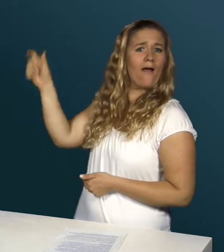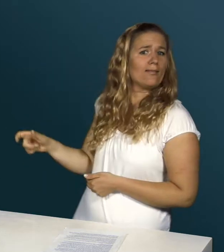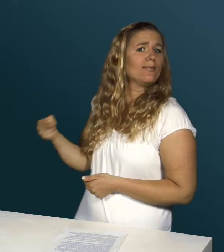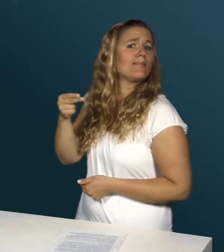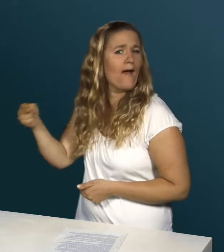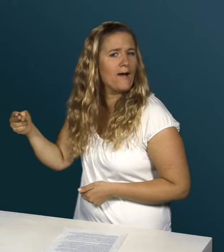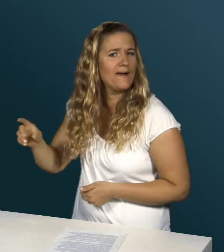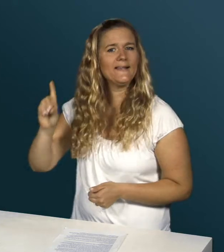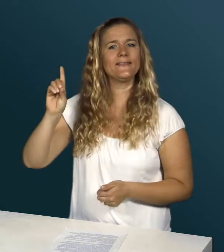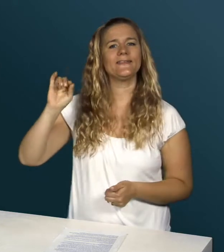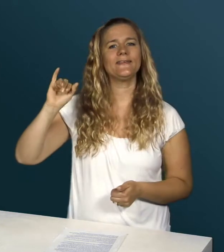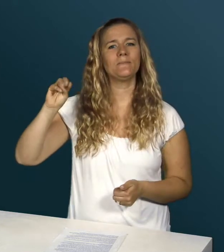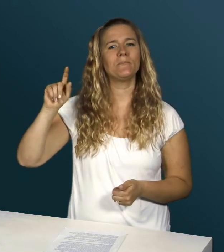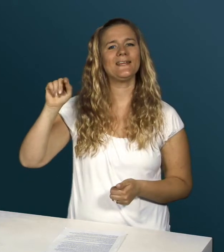Dmitry Kanevsky geehrt.